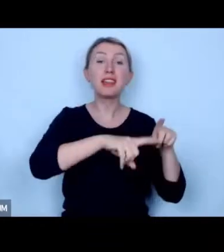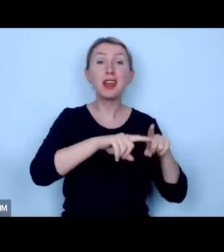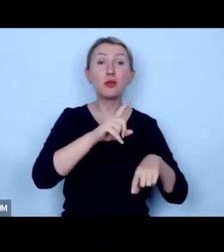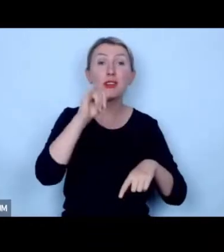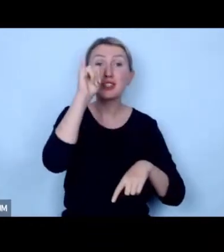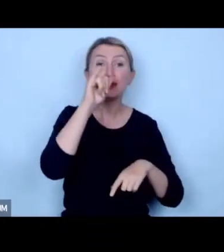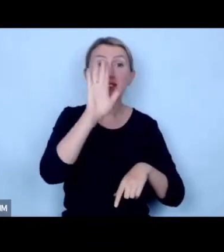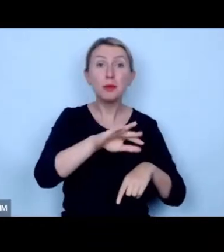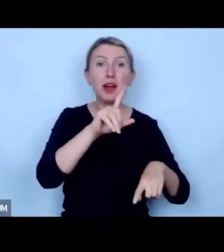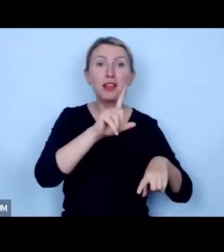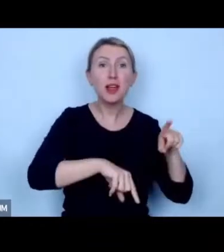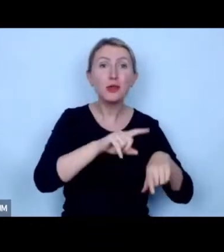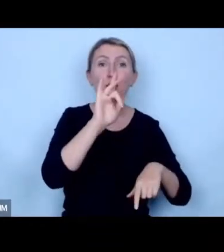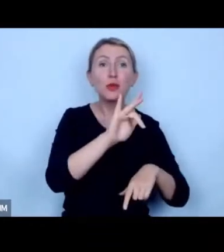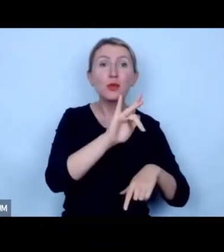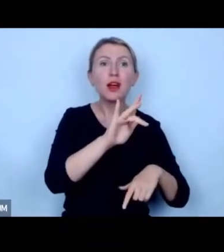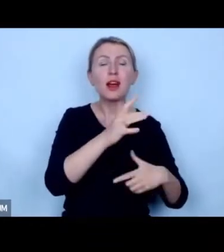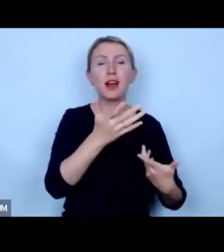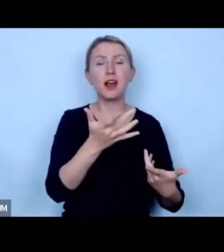się świniakowi